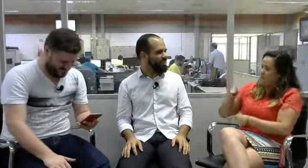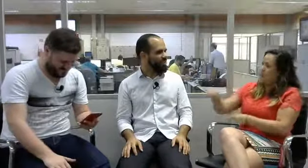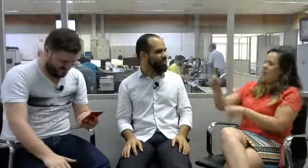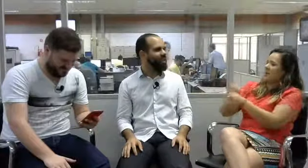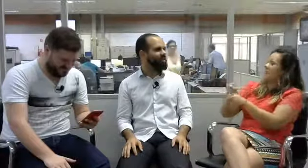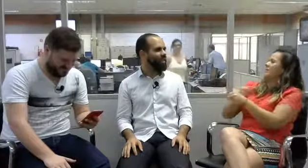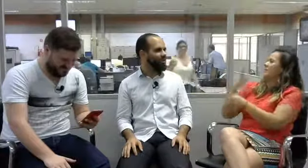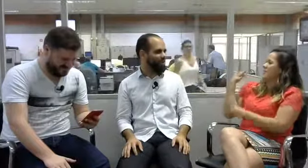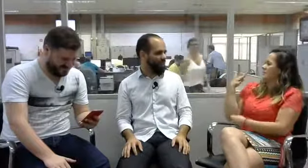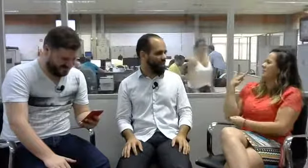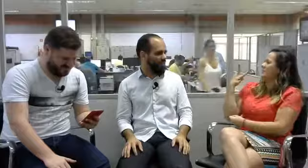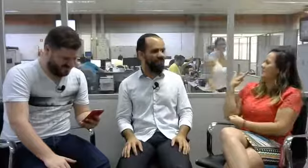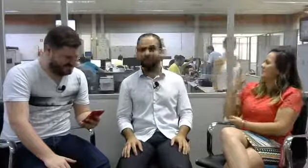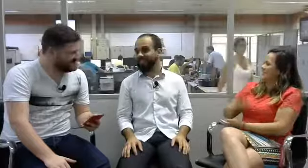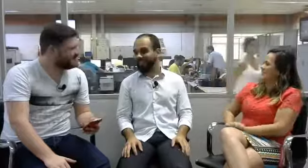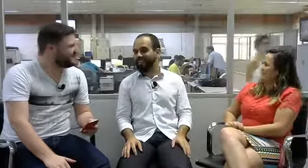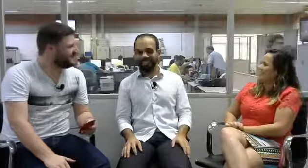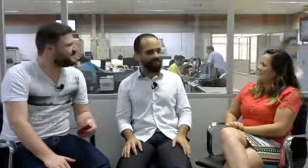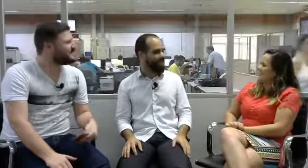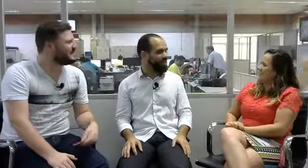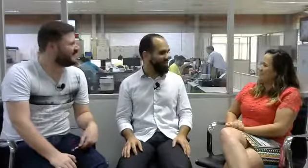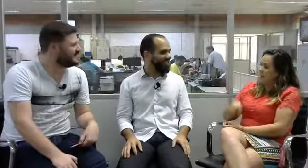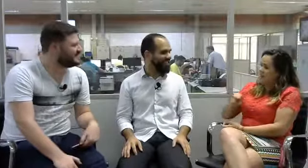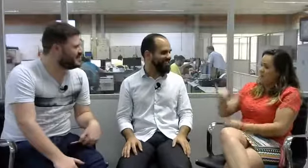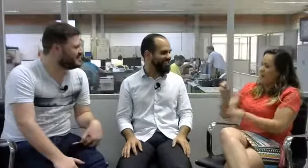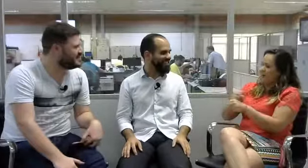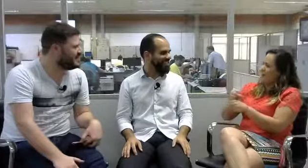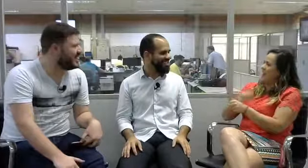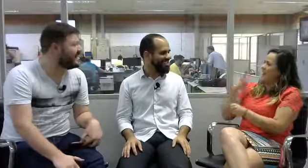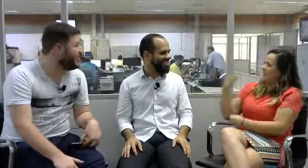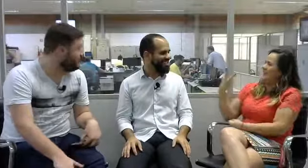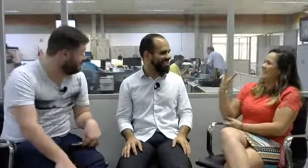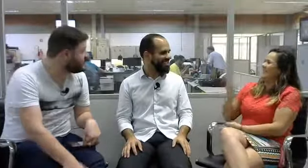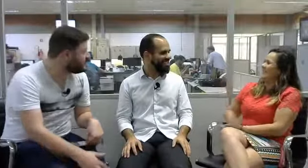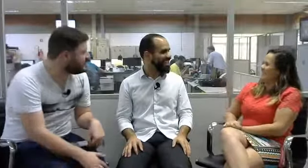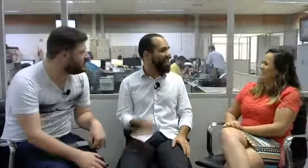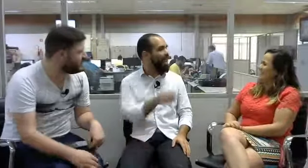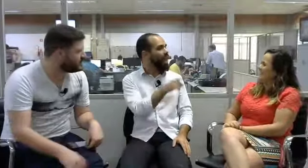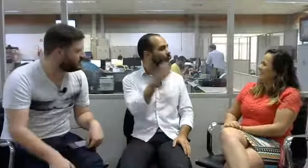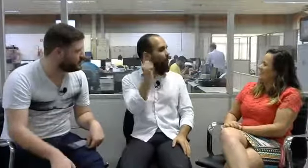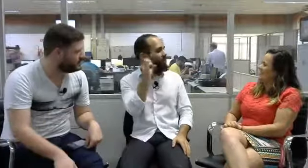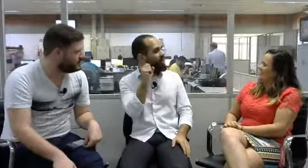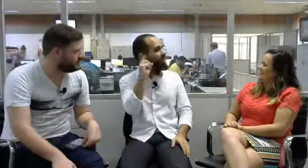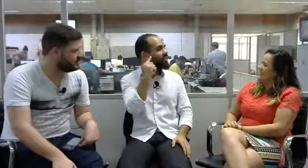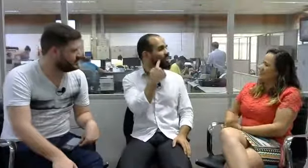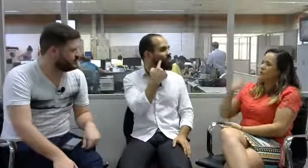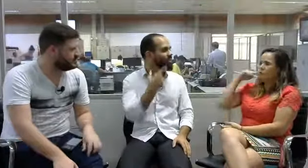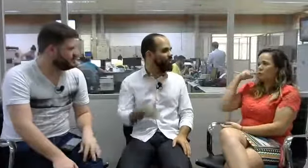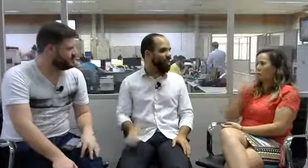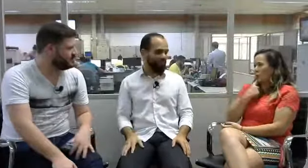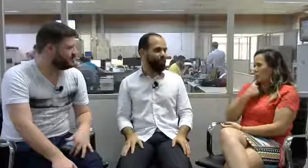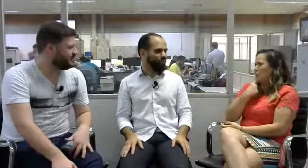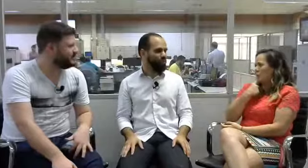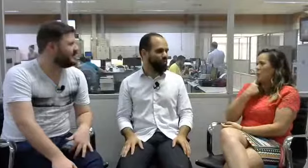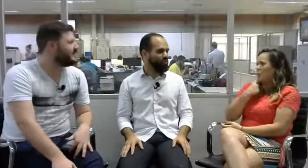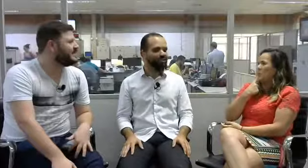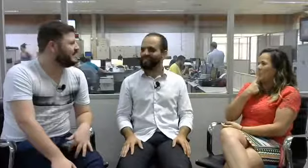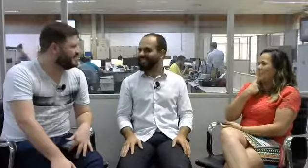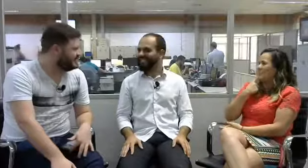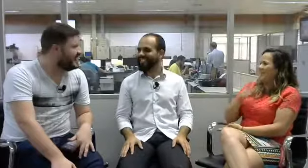Dois anos e meio. Vai fazer três anos agora. Entendi. Ele é ouvinte ou ele é surdo? É surdo. Ele